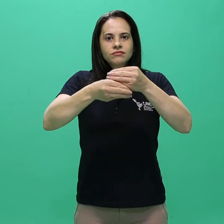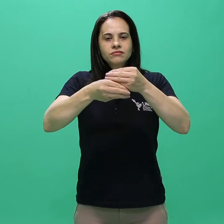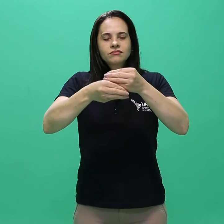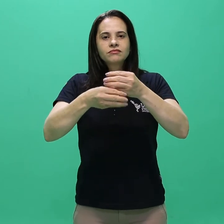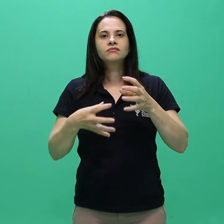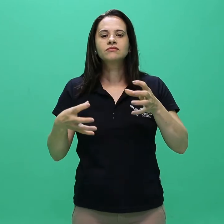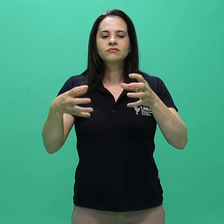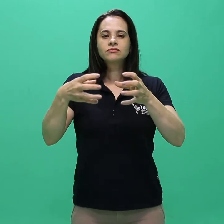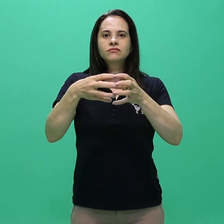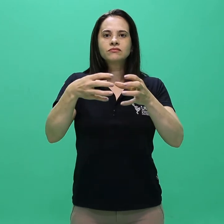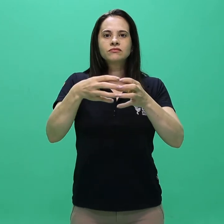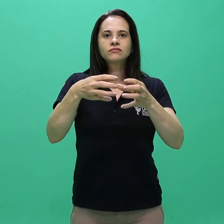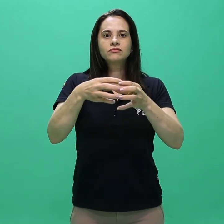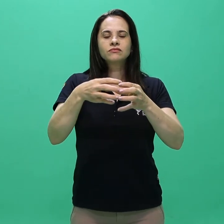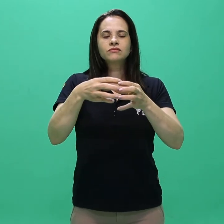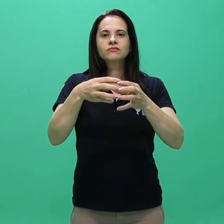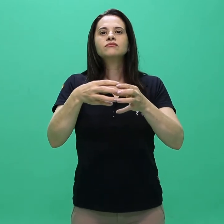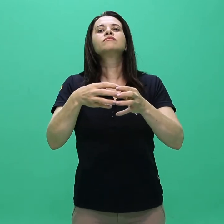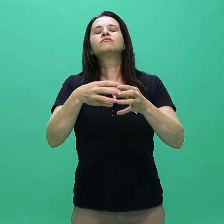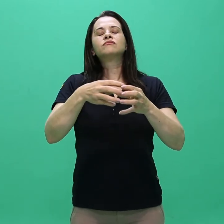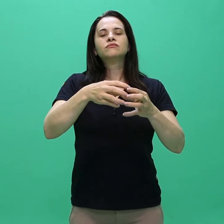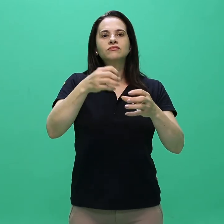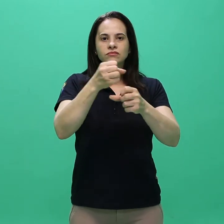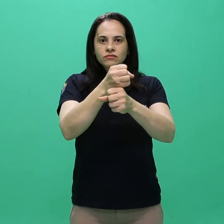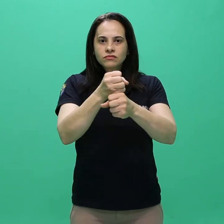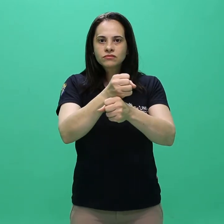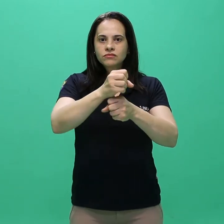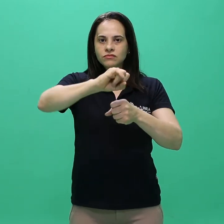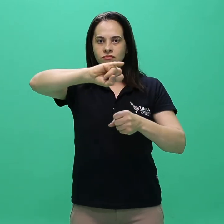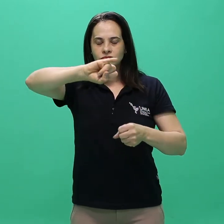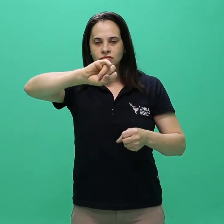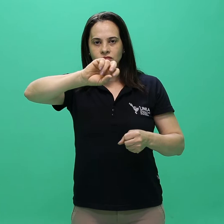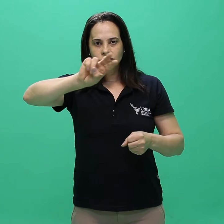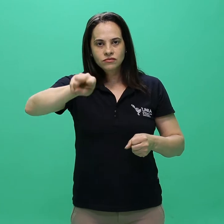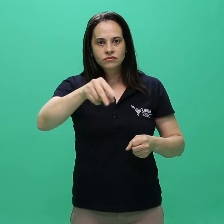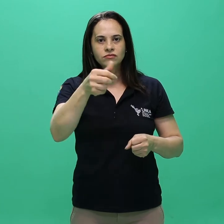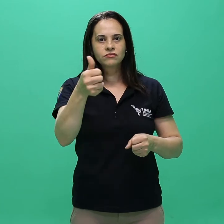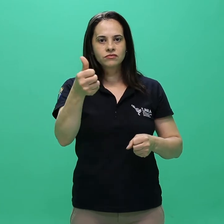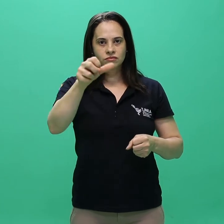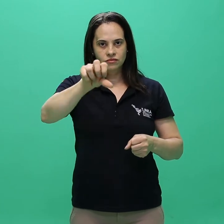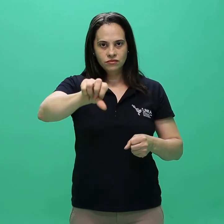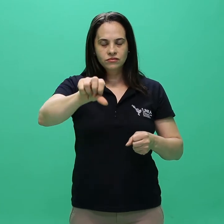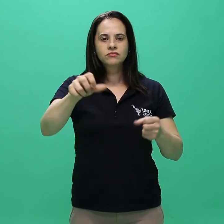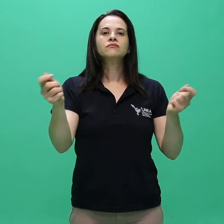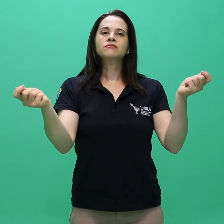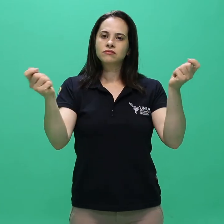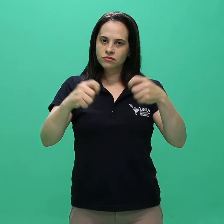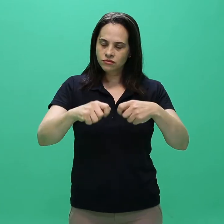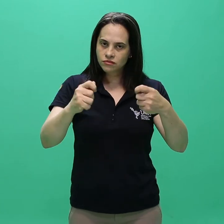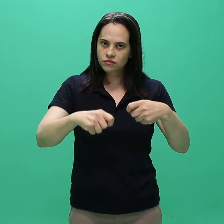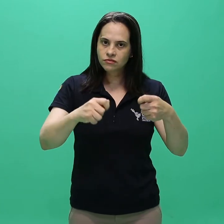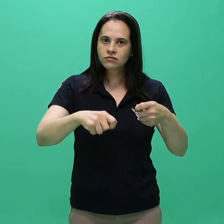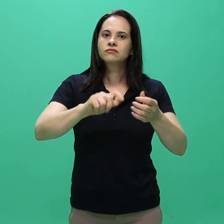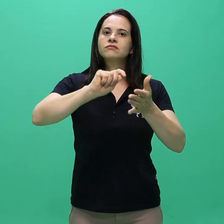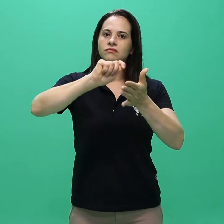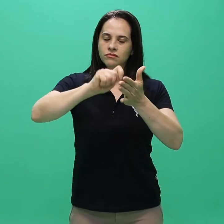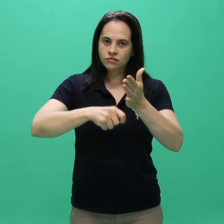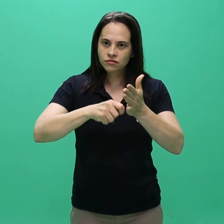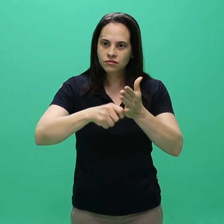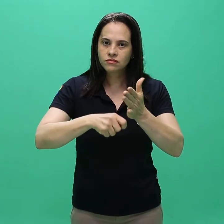componentes curriculares de quaisquer semestre do curso, mediante a existência de vagas e inexistência